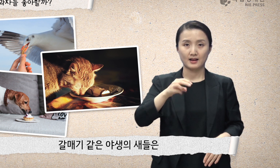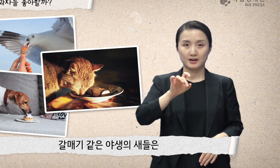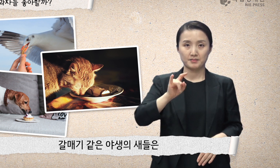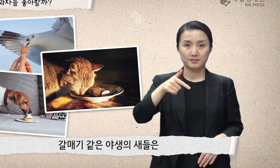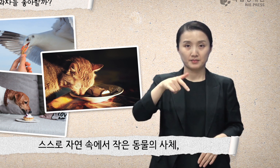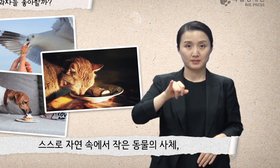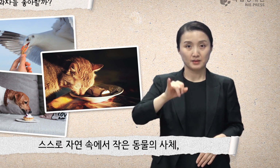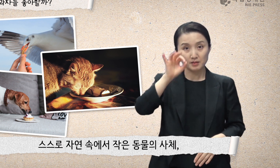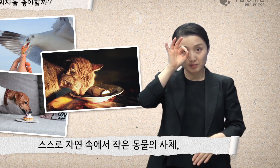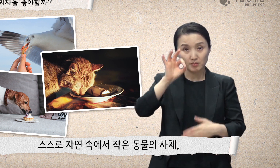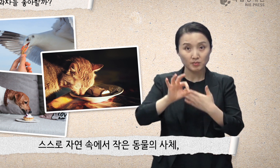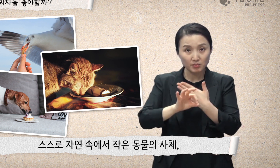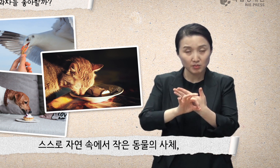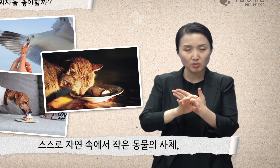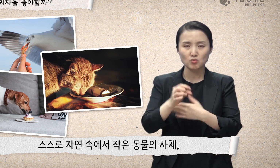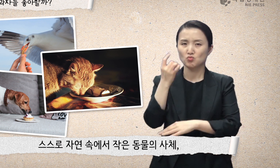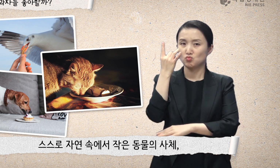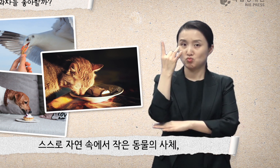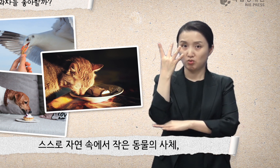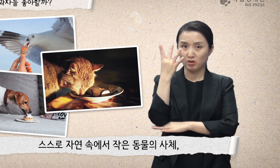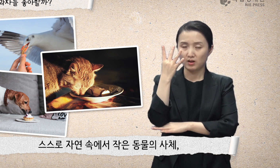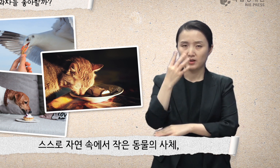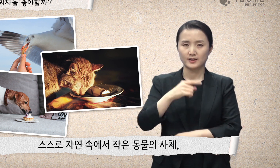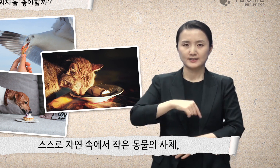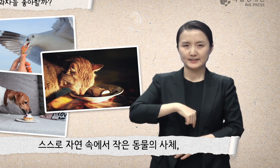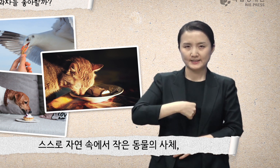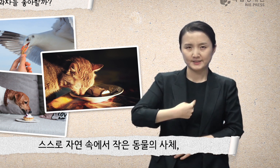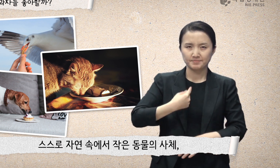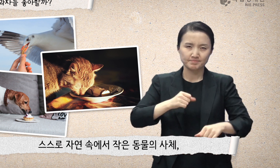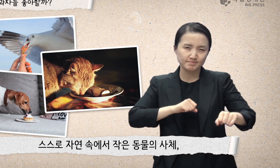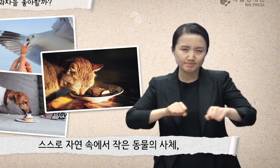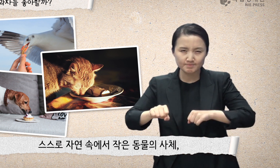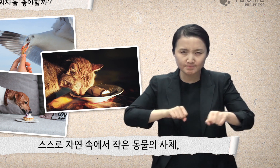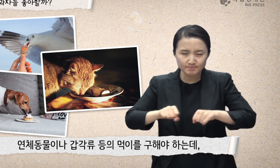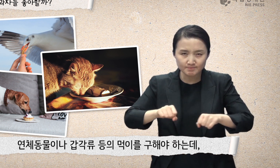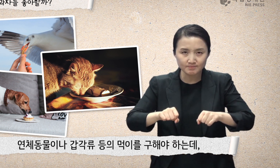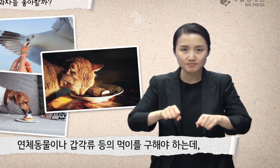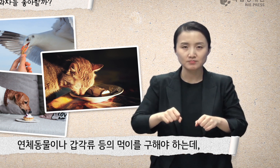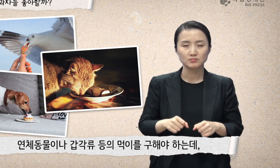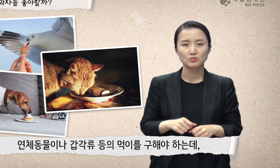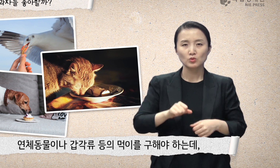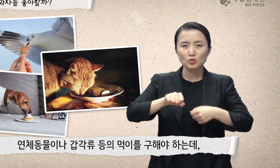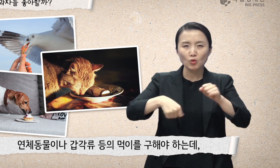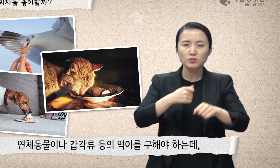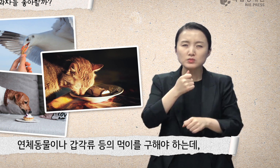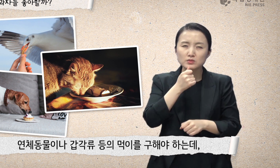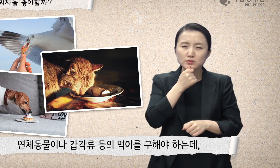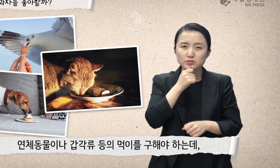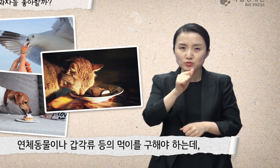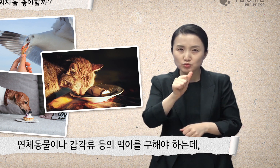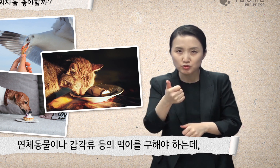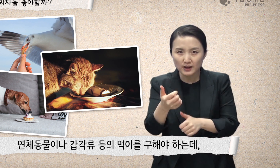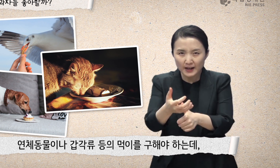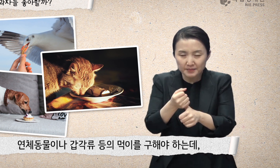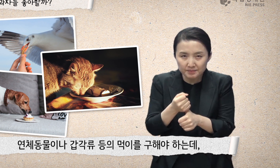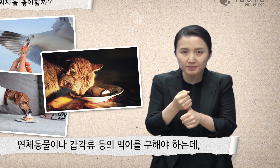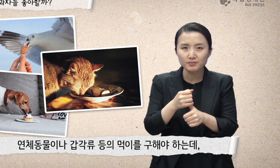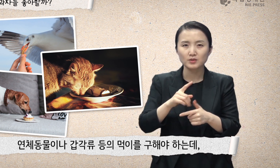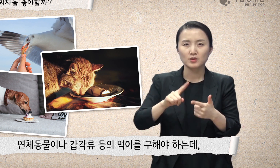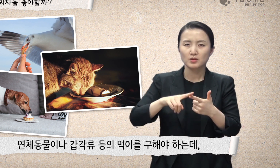스스로 자연 속에서 작은 동물의 사체, 연체 동물이나 갑각류 등의 먹이를 구해야 하는데